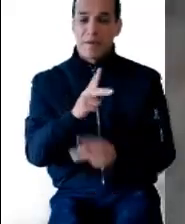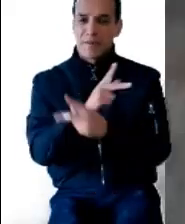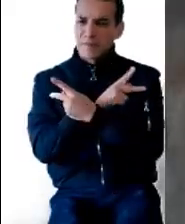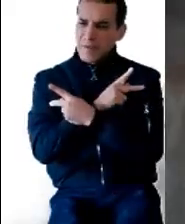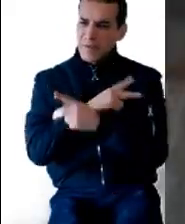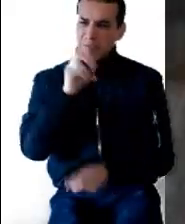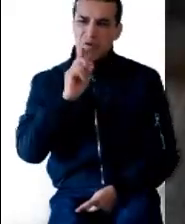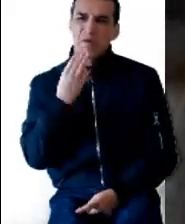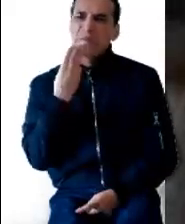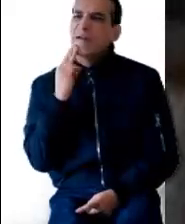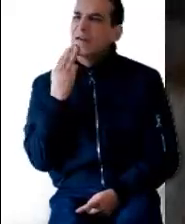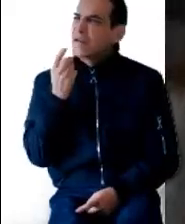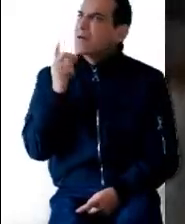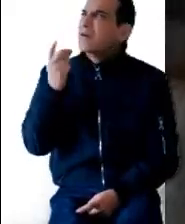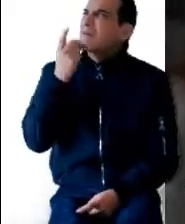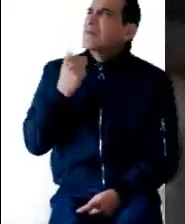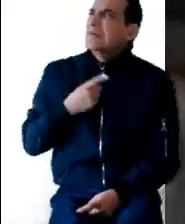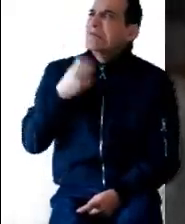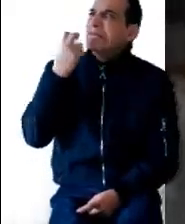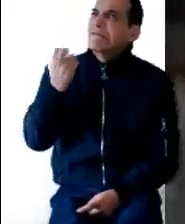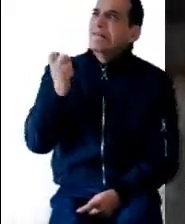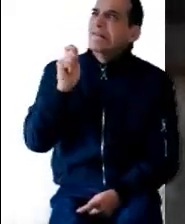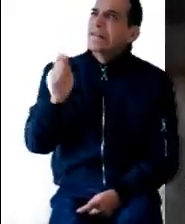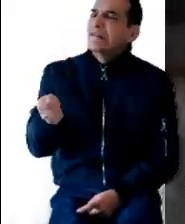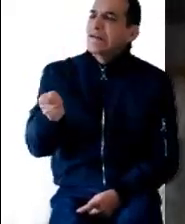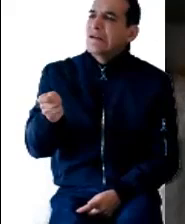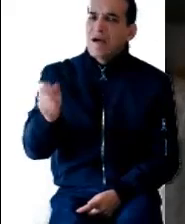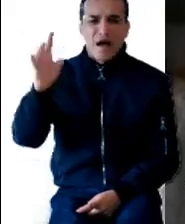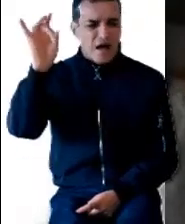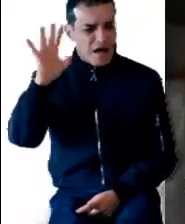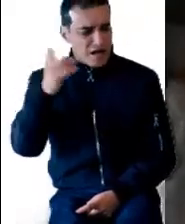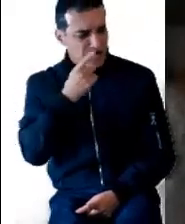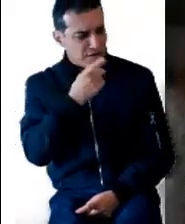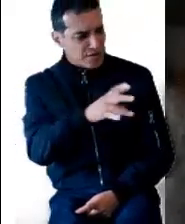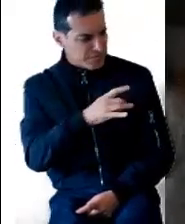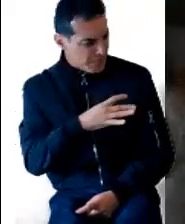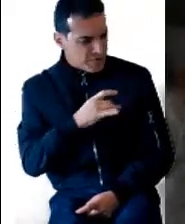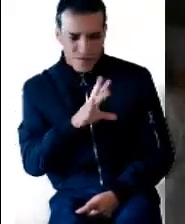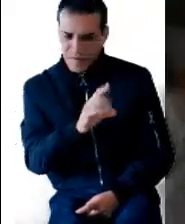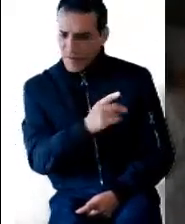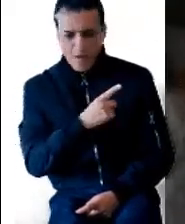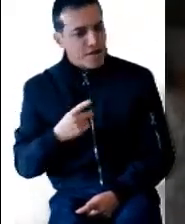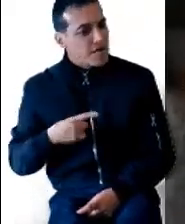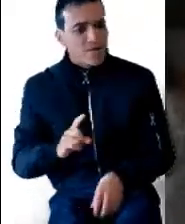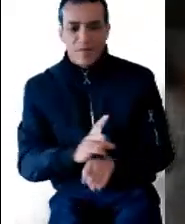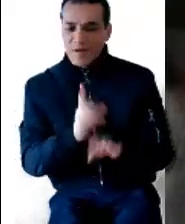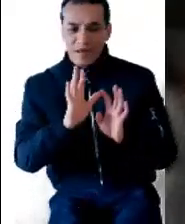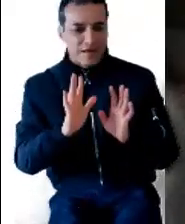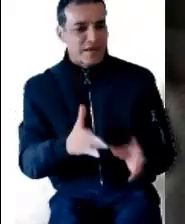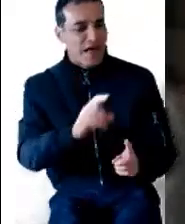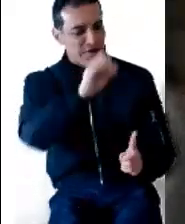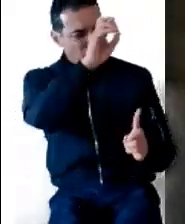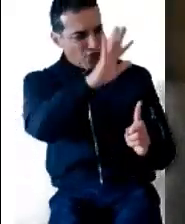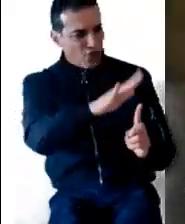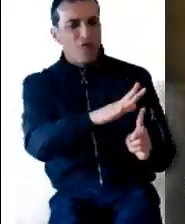palabras, ella se preocupó mucho y se preguntaba qué querría decir semejante saludo. El ángel le dijo, No temas María, porque